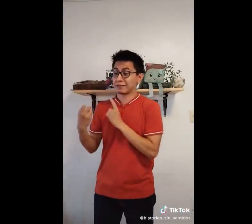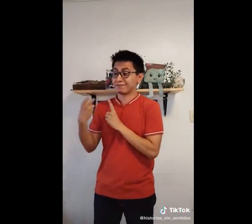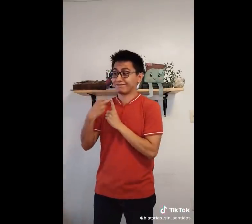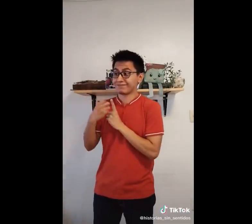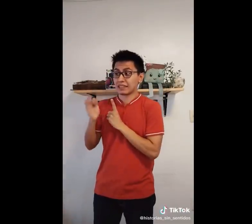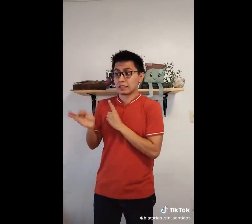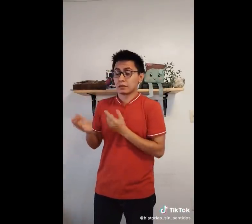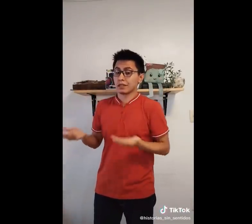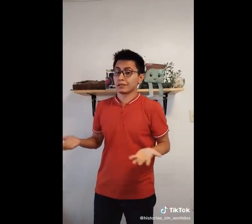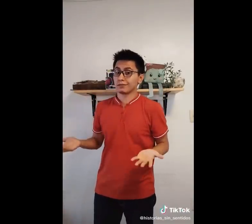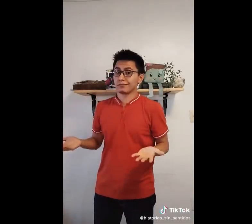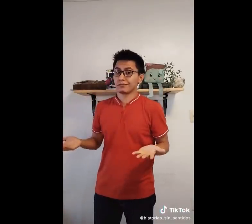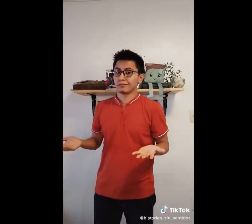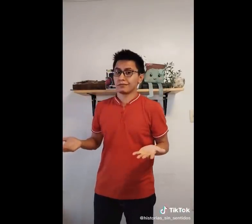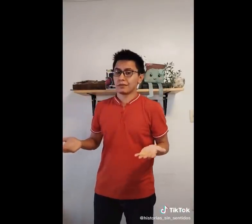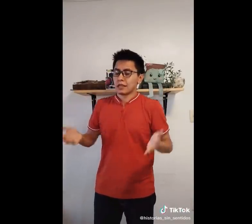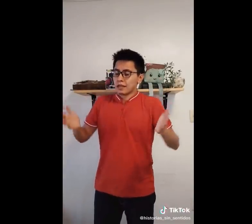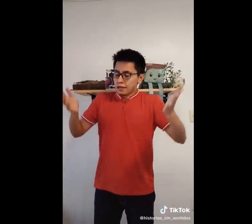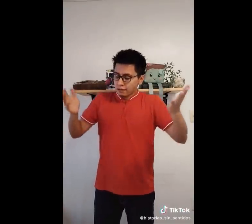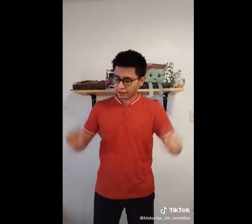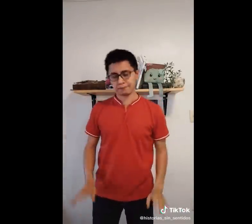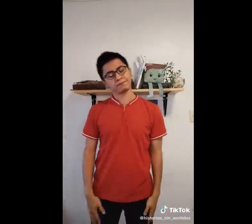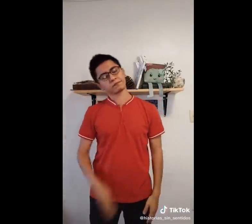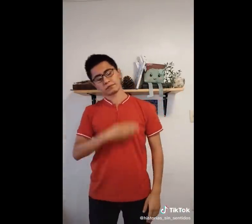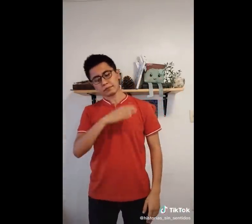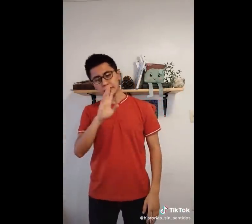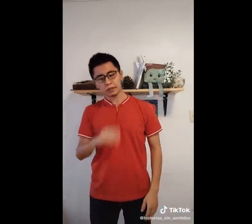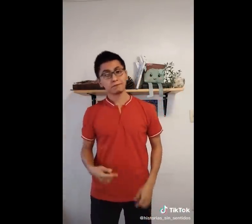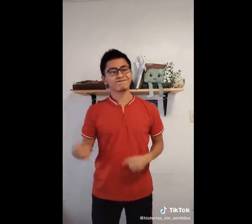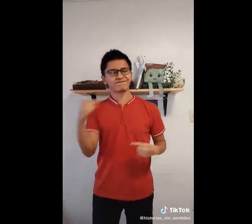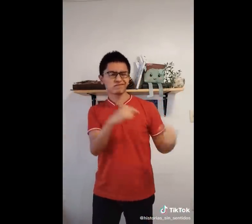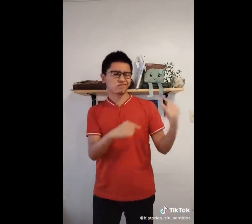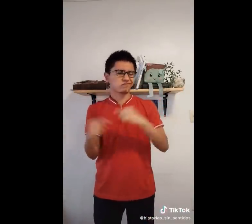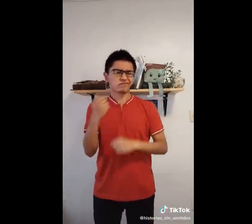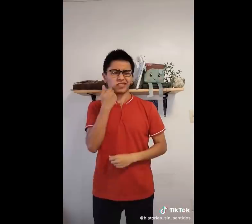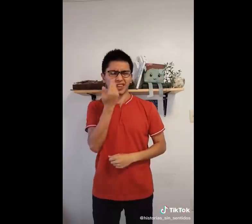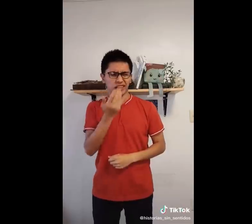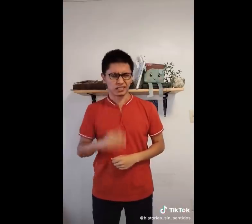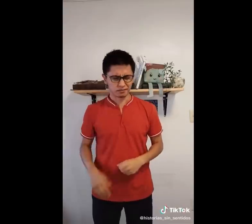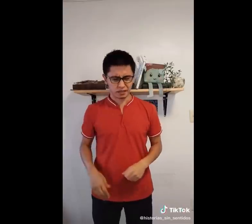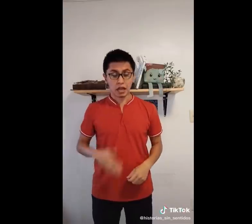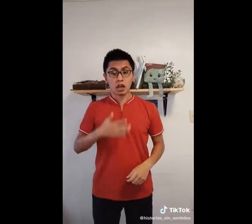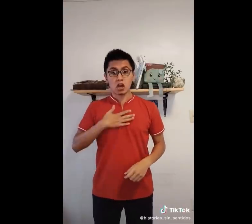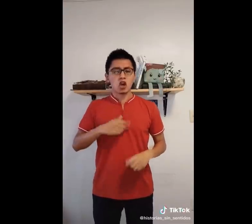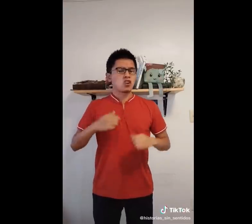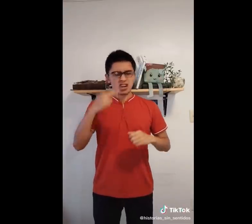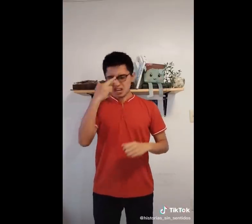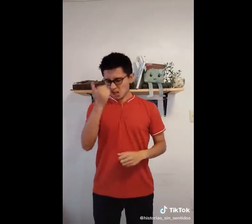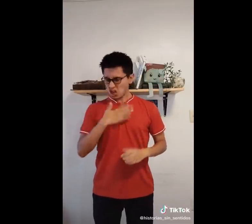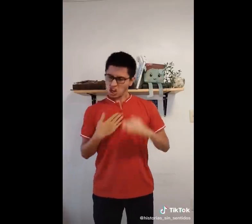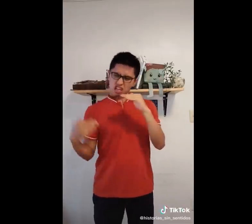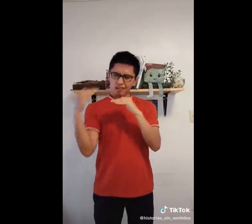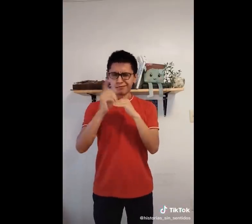Bueno, no voy a continuar discutiendo, porque mi intención no es tener la razón, sino informar a la gente. ¿Estamos de acuerdo?